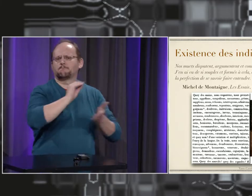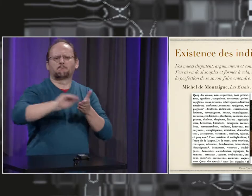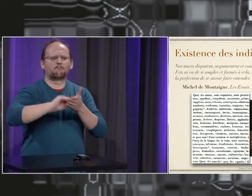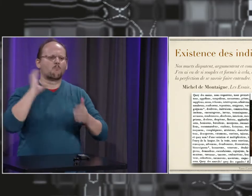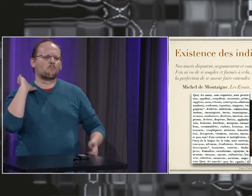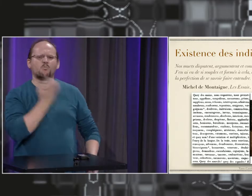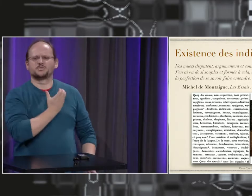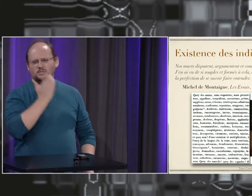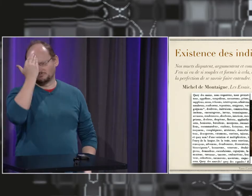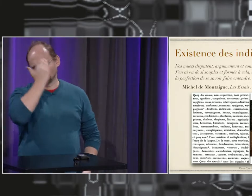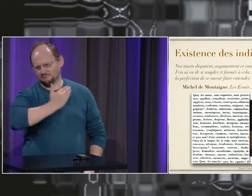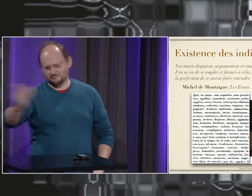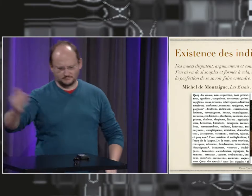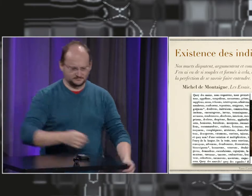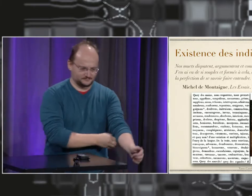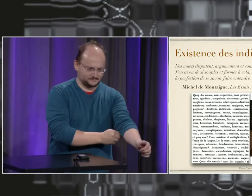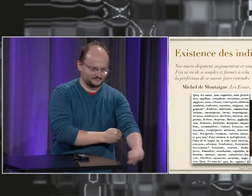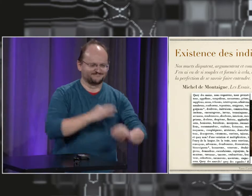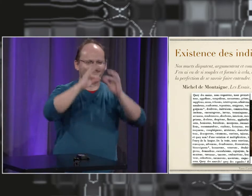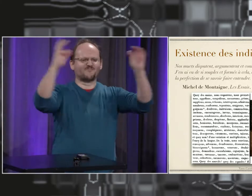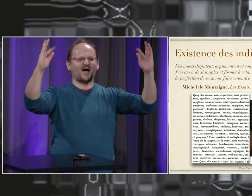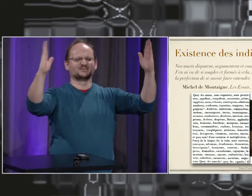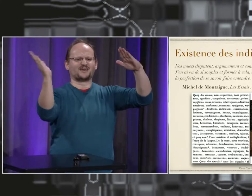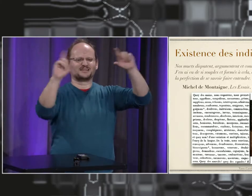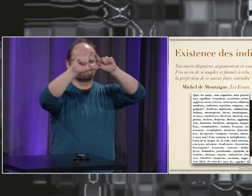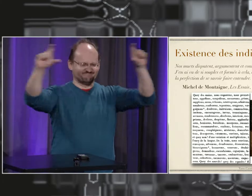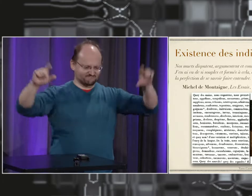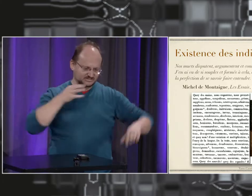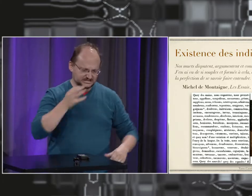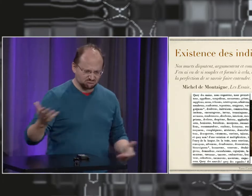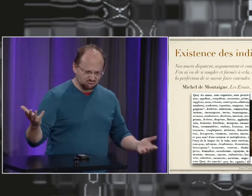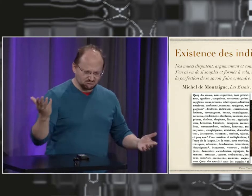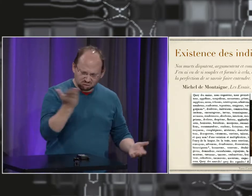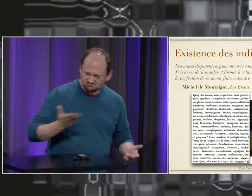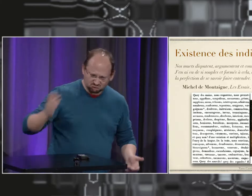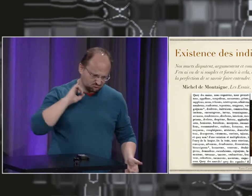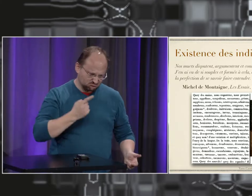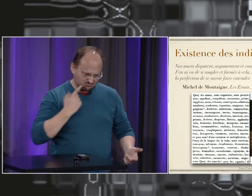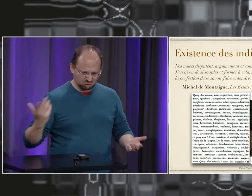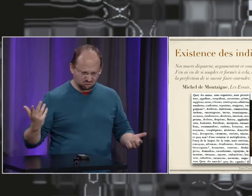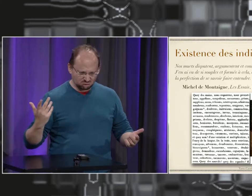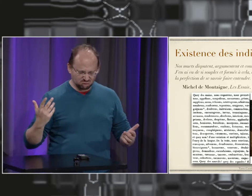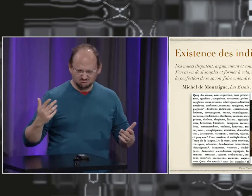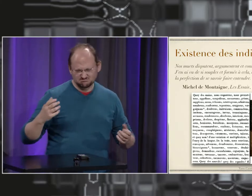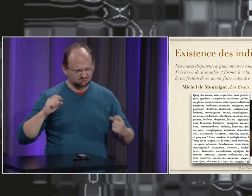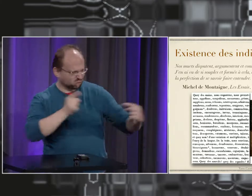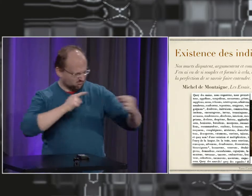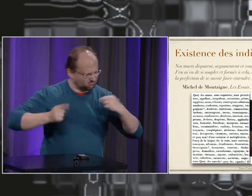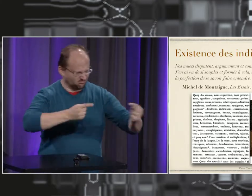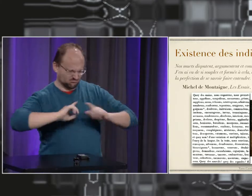Ensuite, c'est un Montaigne, célèbre écrivain. Donc on voit écrit en italique le texte